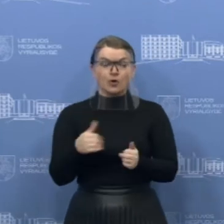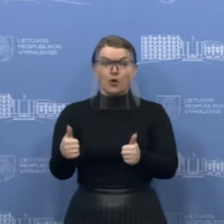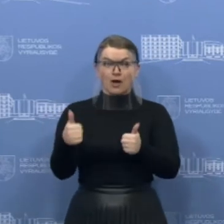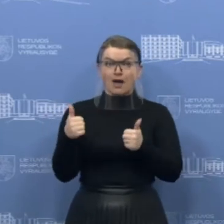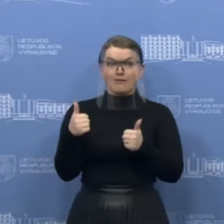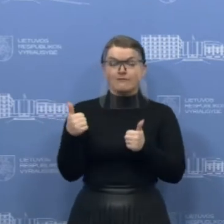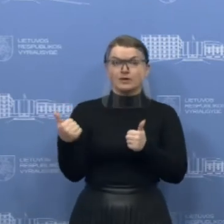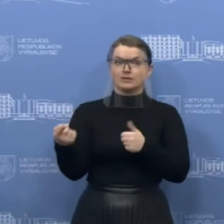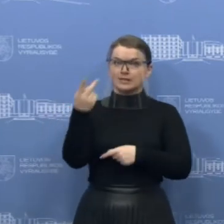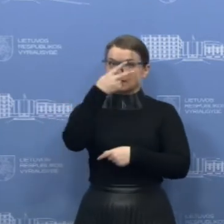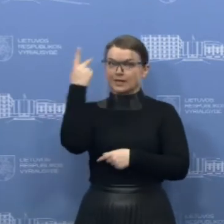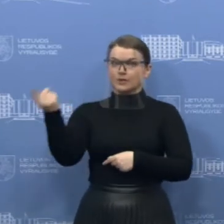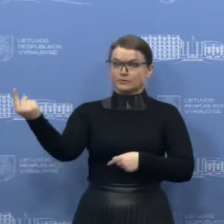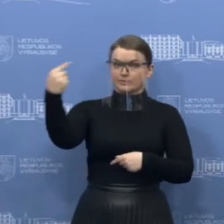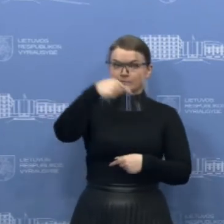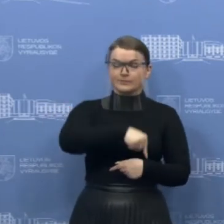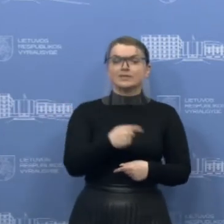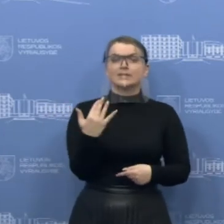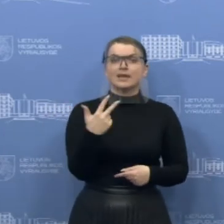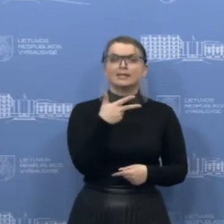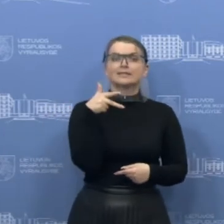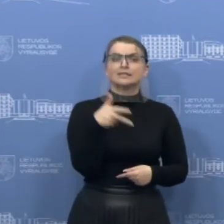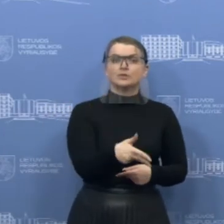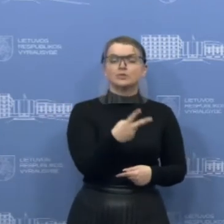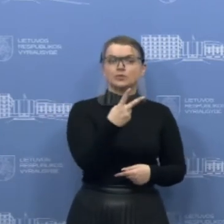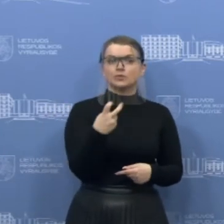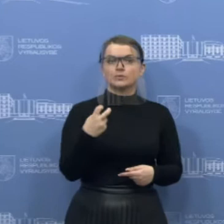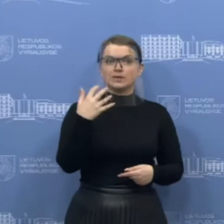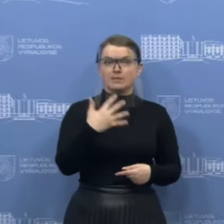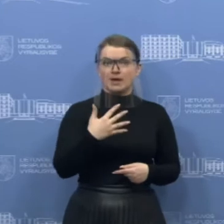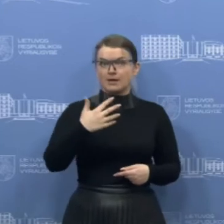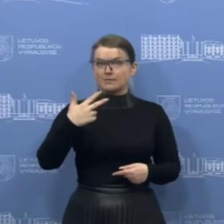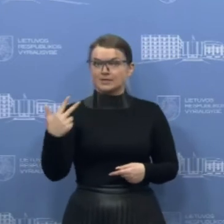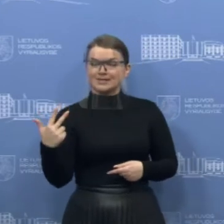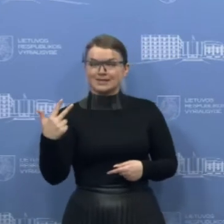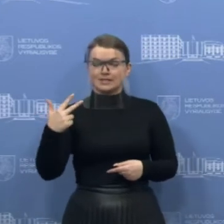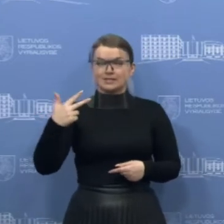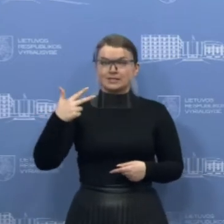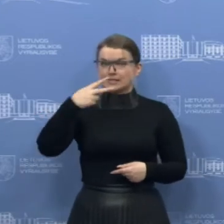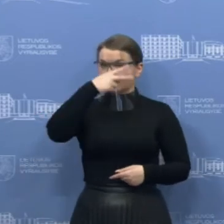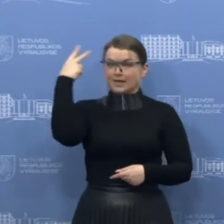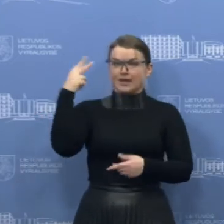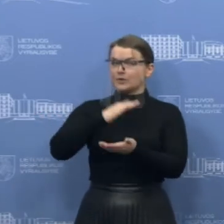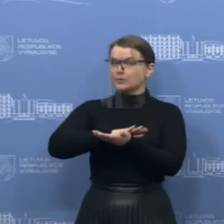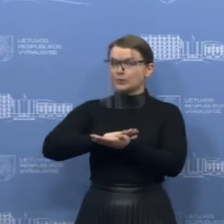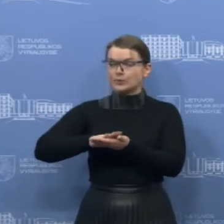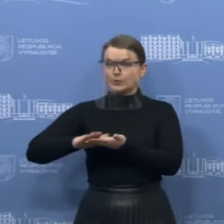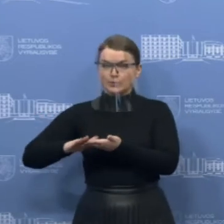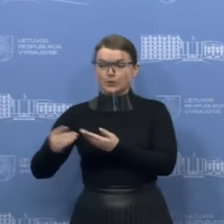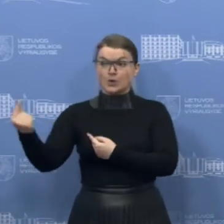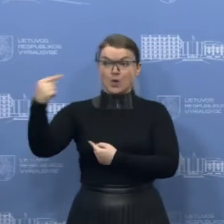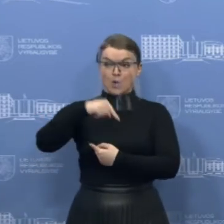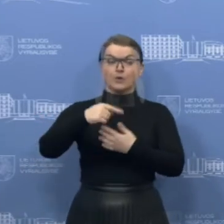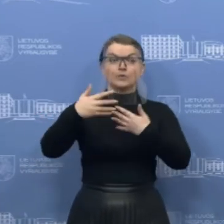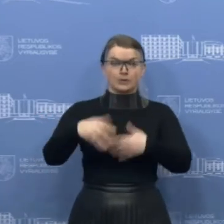atskrido 3253 mūsų piliečiai, dar